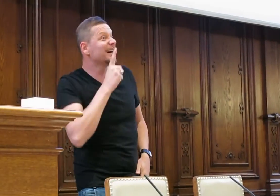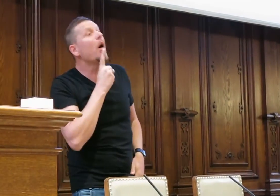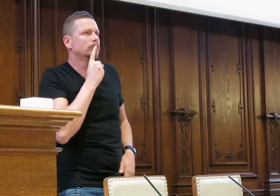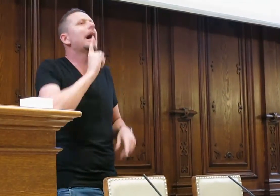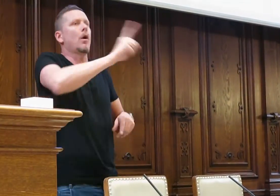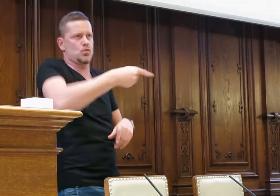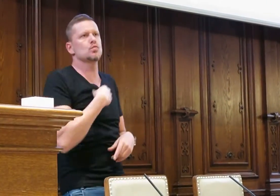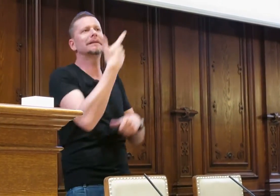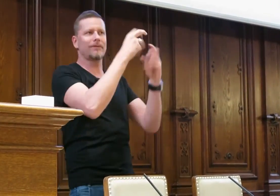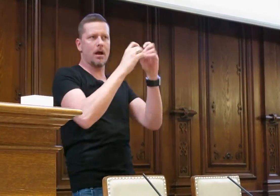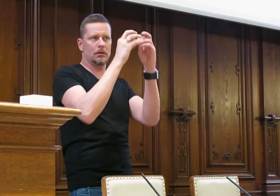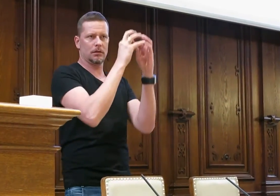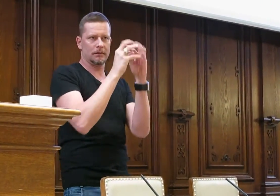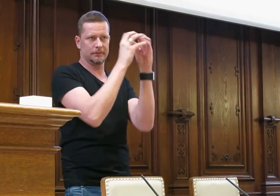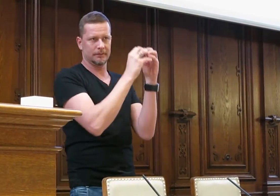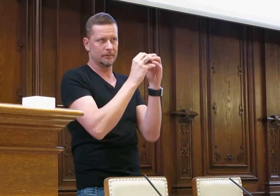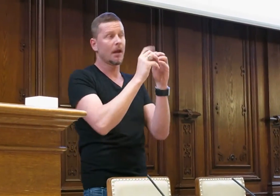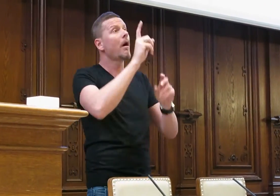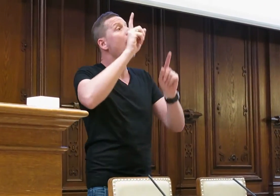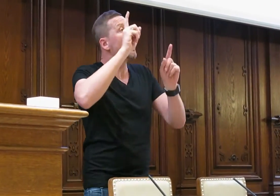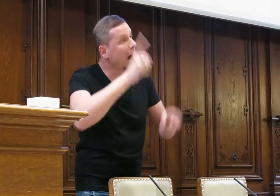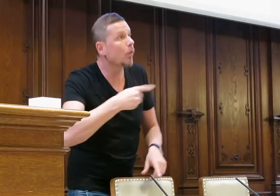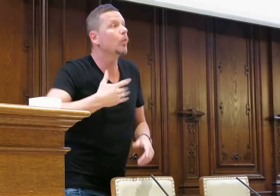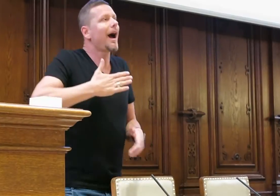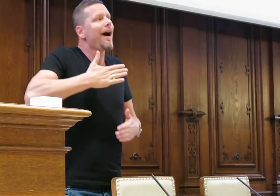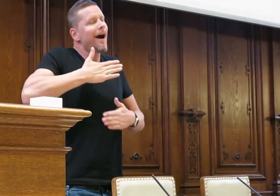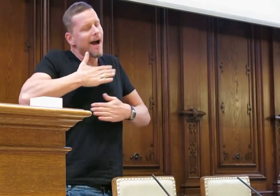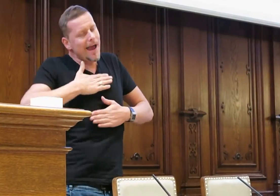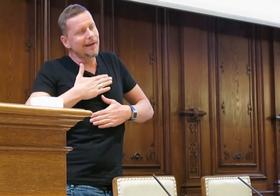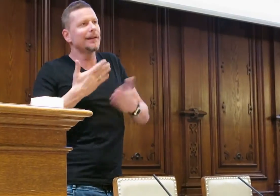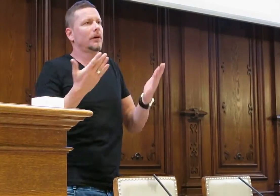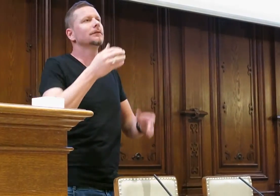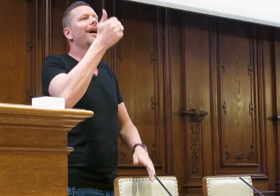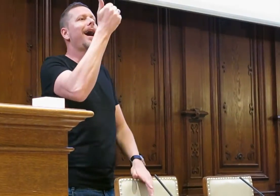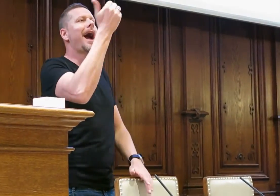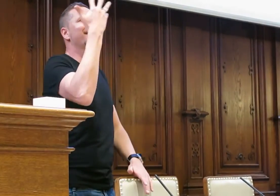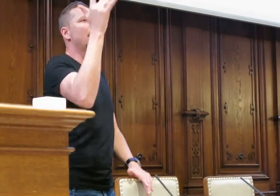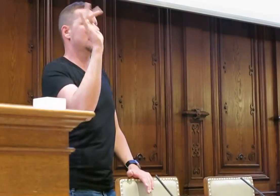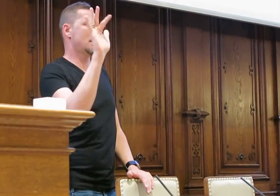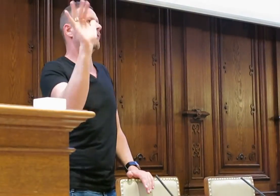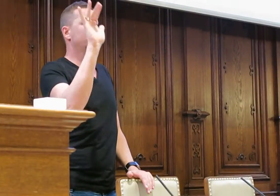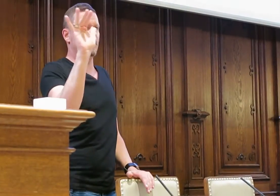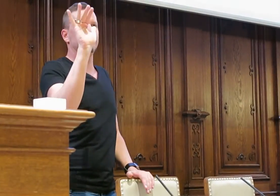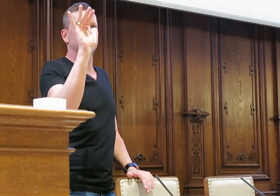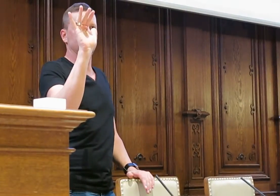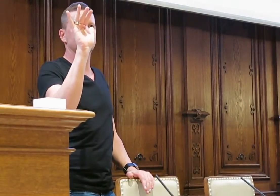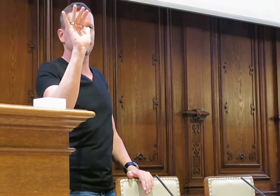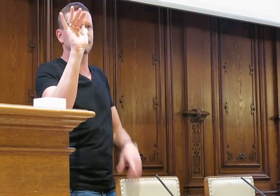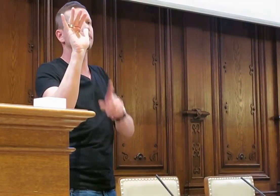Und wir Gehörlosen haben auch unser Fingeralphabet, wobei wir meist mit einer Hand nur